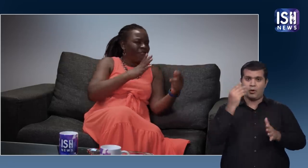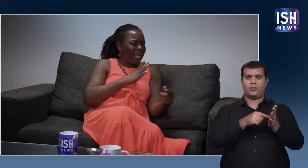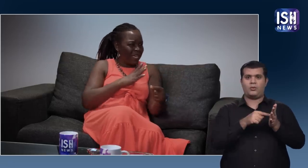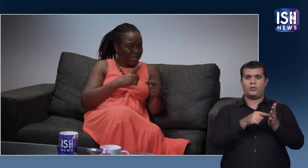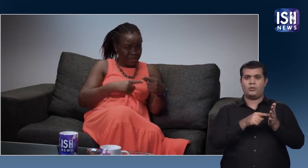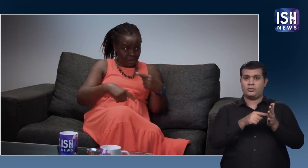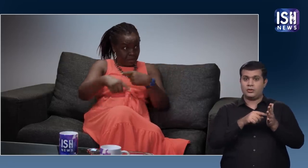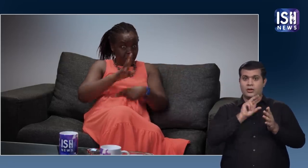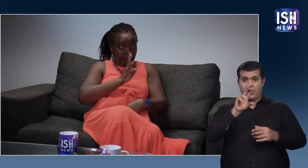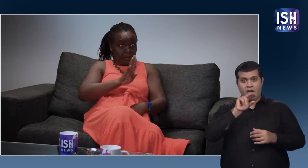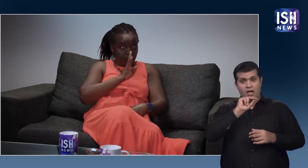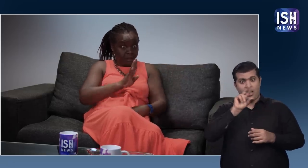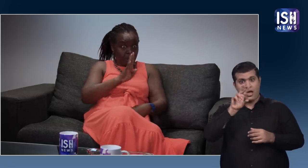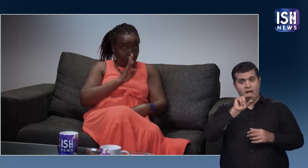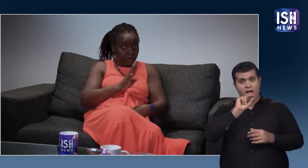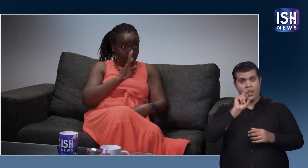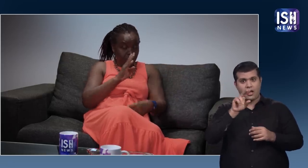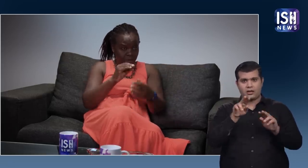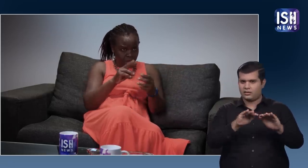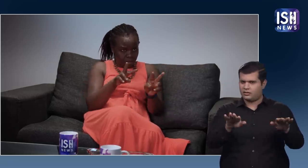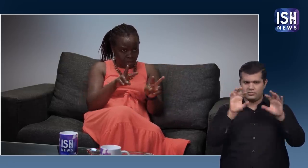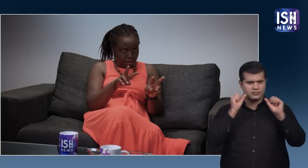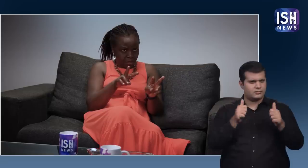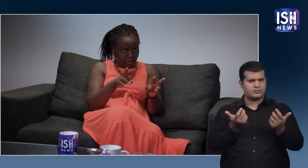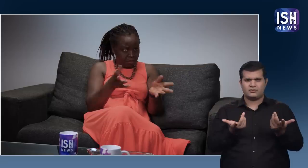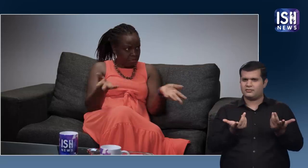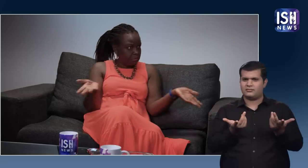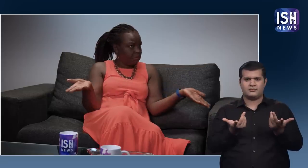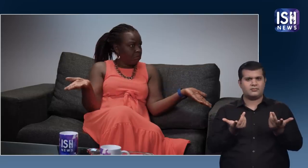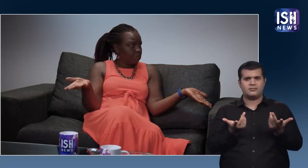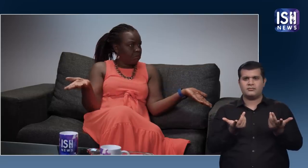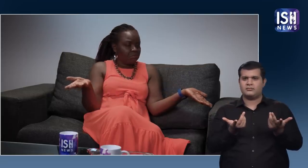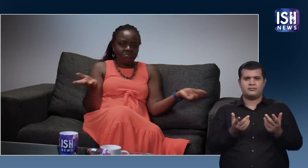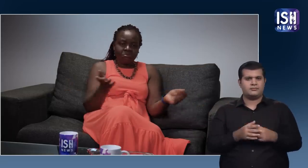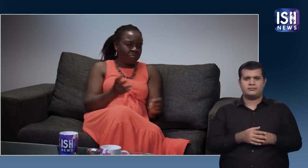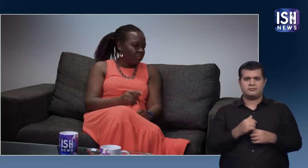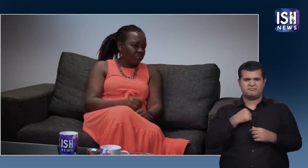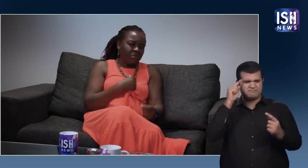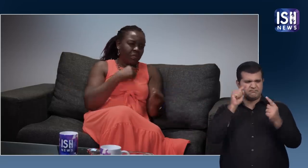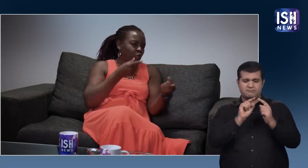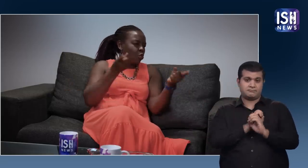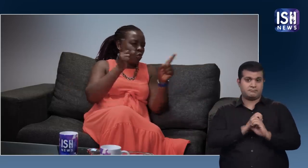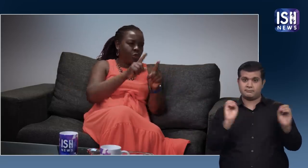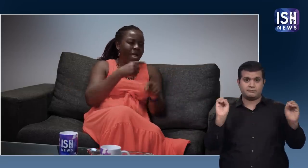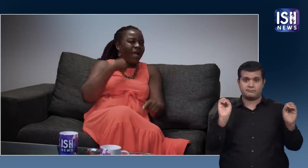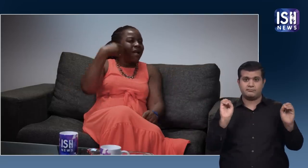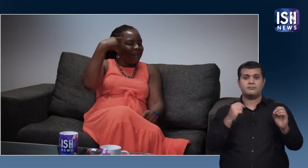बोलना भी ठीक है जब शिक्षक केवल oralism का उप्योग करते हैं तो students केवल उनके चेहरे को घूरते रहेंगे और कुछ भी नहीं समझेंगे, मैं इससे सहमत नहीं हूँ